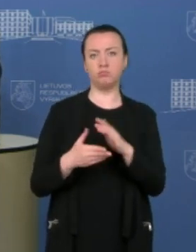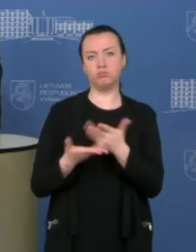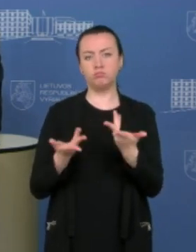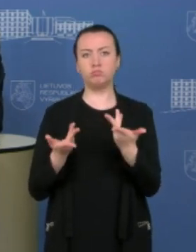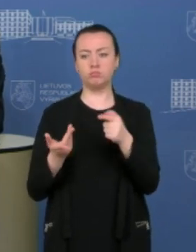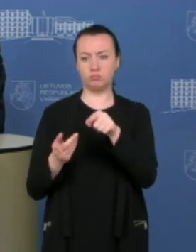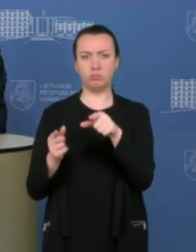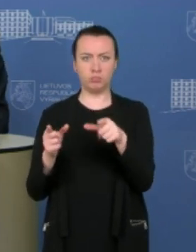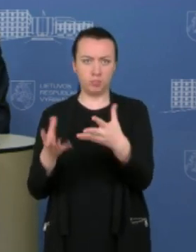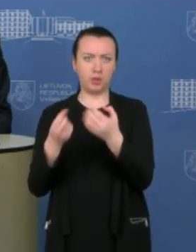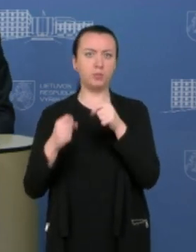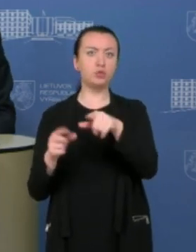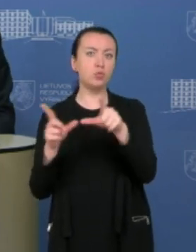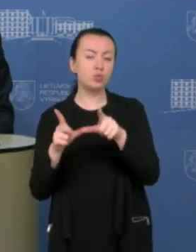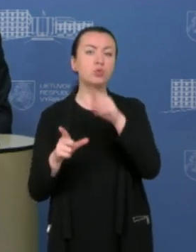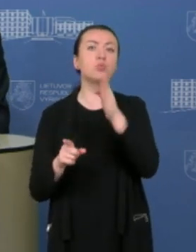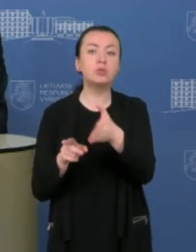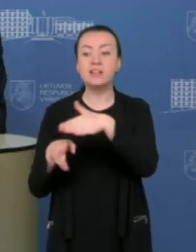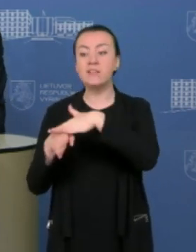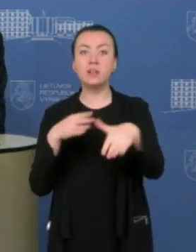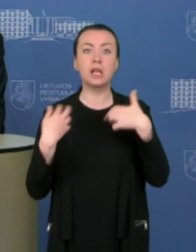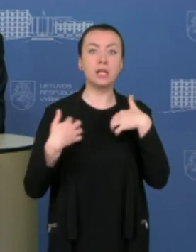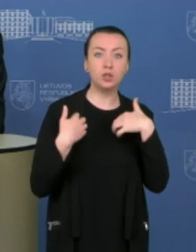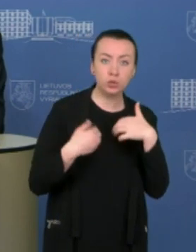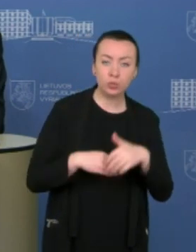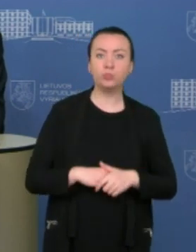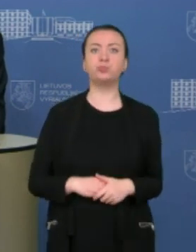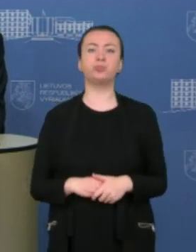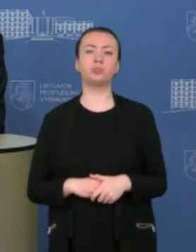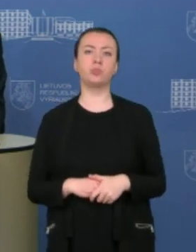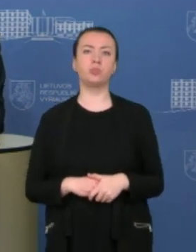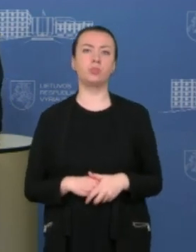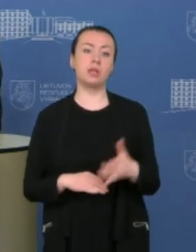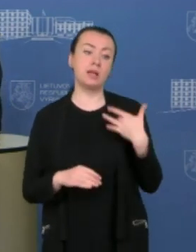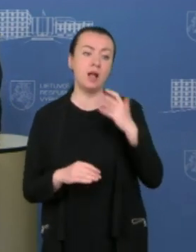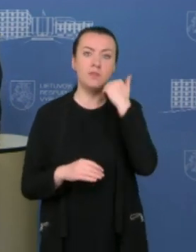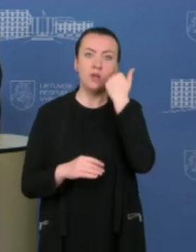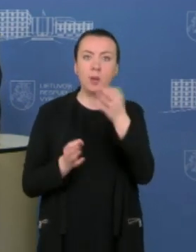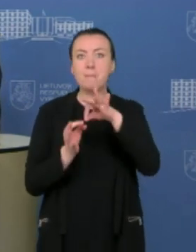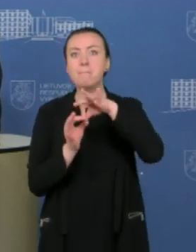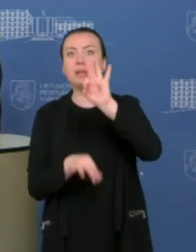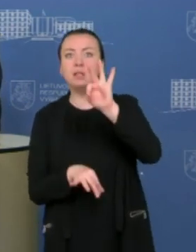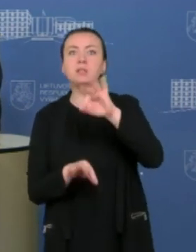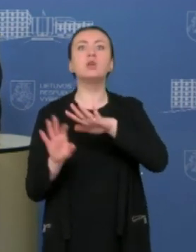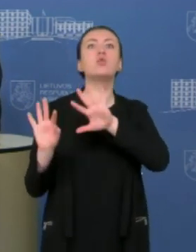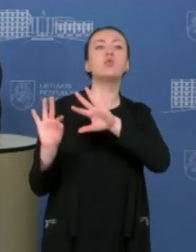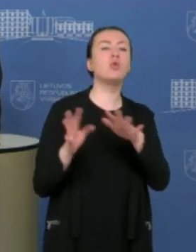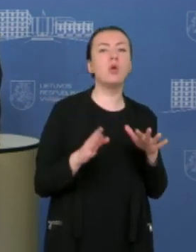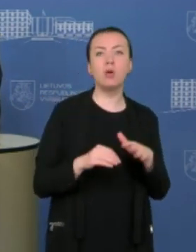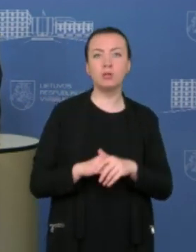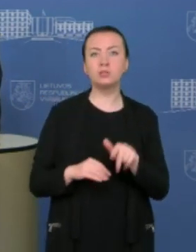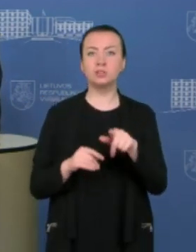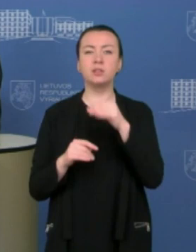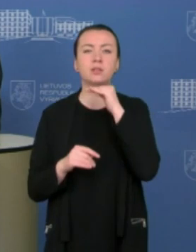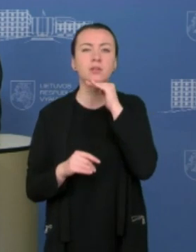užduočiai ir jinai bus padaryta kiek galima greičiau. Tai matyti, mes galėsim kažkaip bėliau patikslinti, koks čia tas